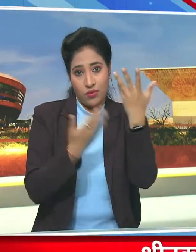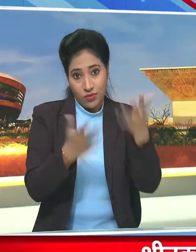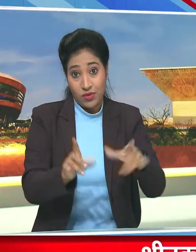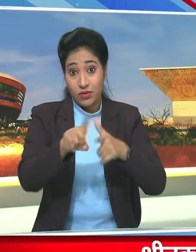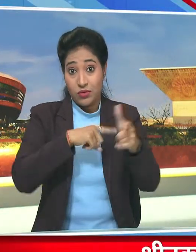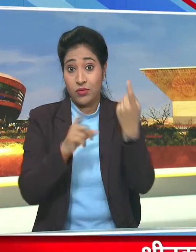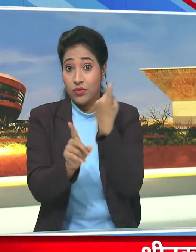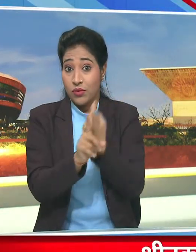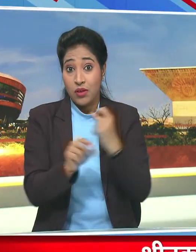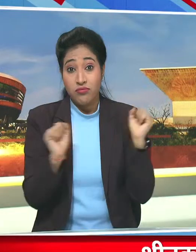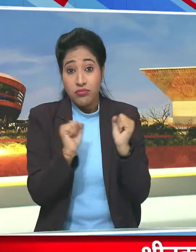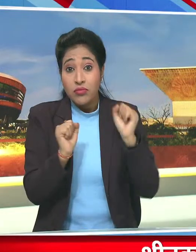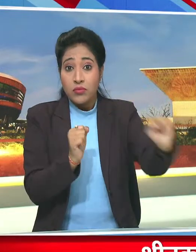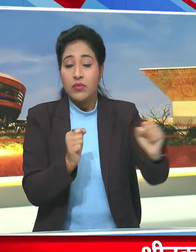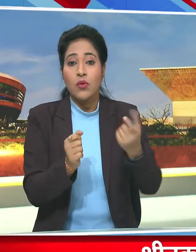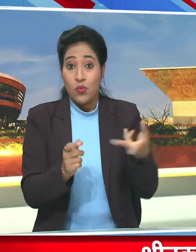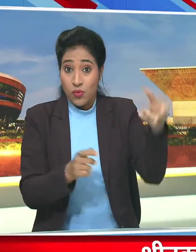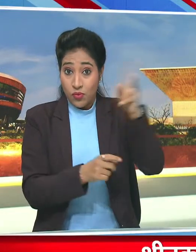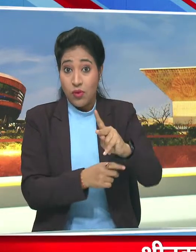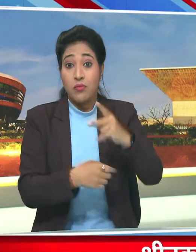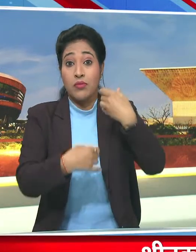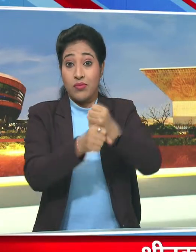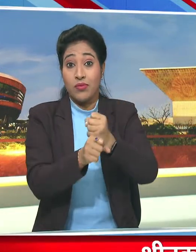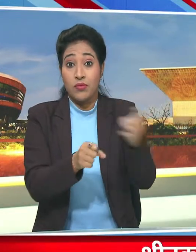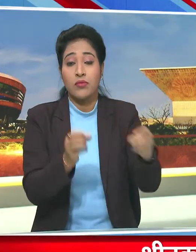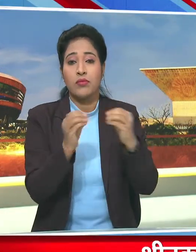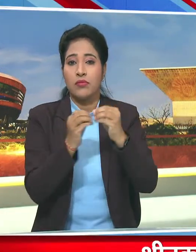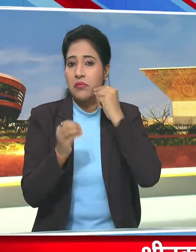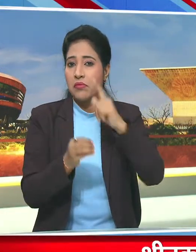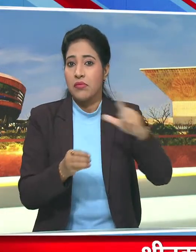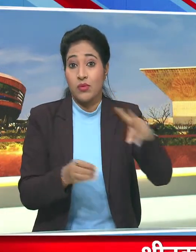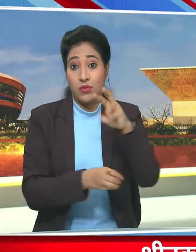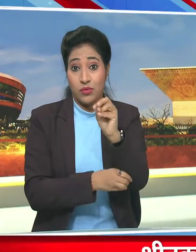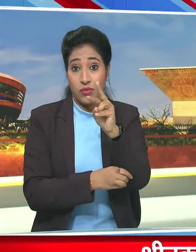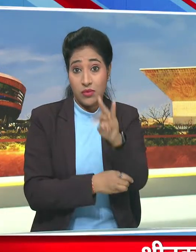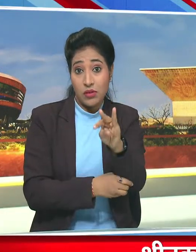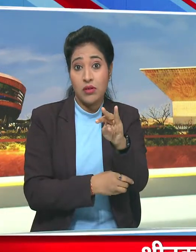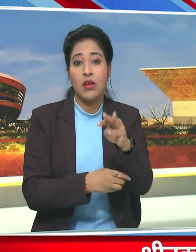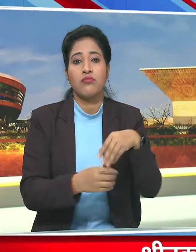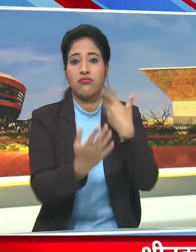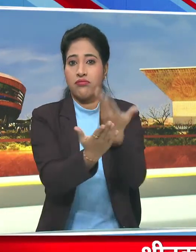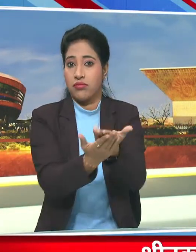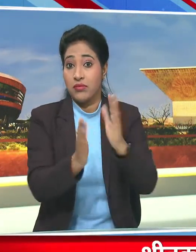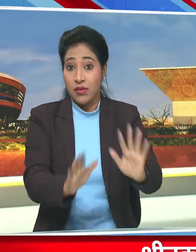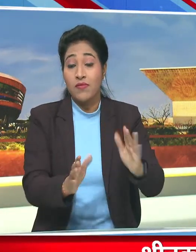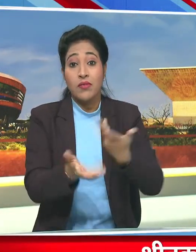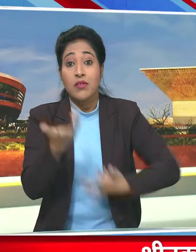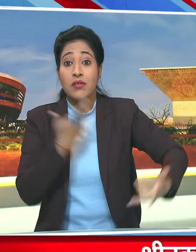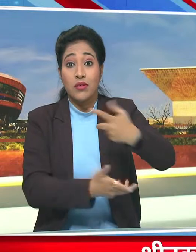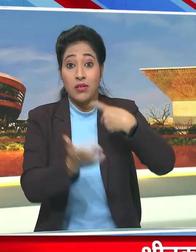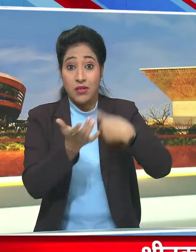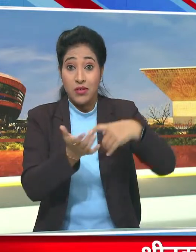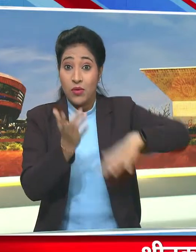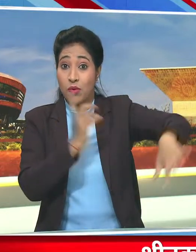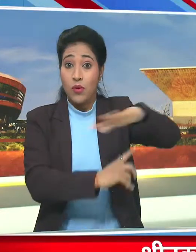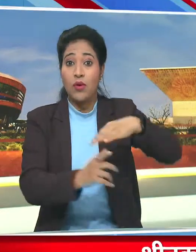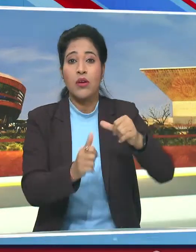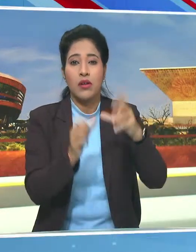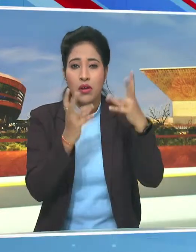जम्मू और कश्मीर पुरनरगठन संशोधन विधहक दोहजार तेईस पेश चर्चा जारी राजय सभा में देश्टी आर्थिक स्तिती पर